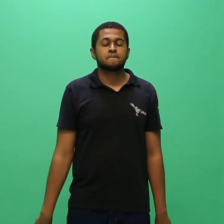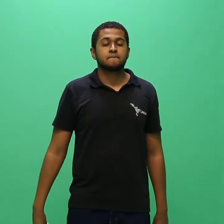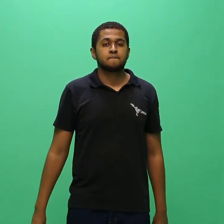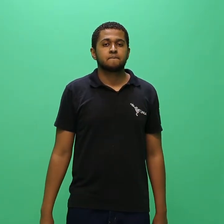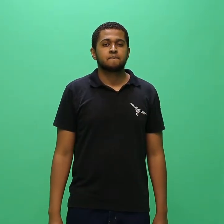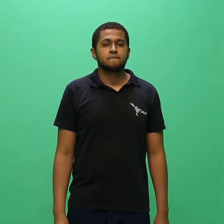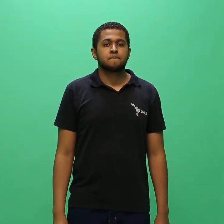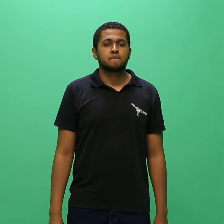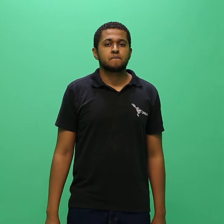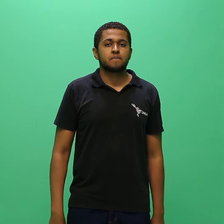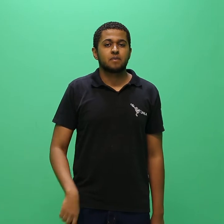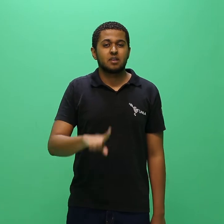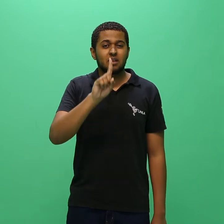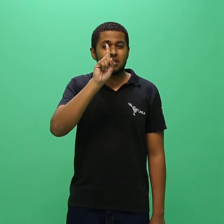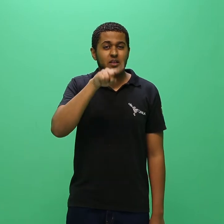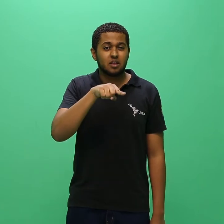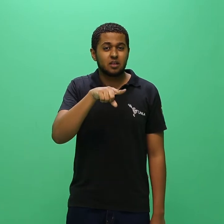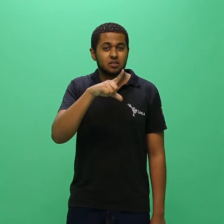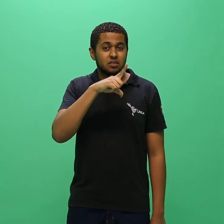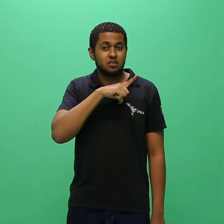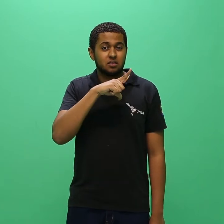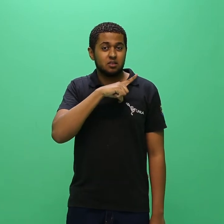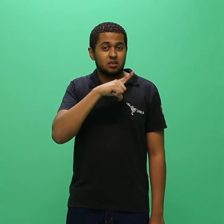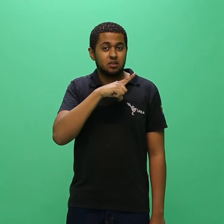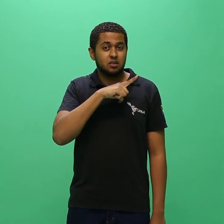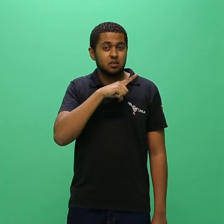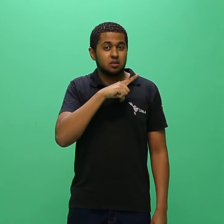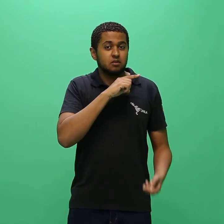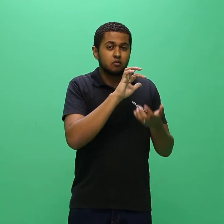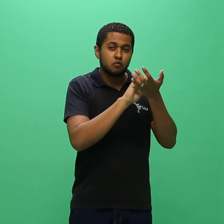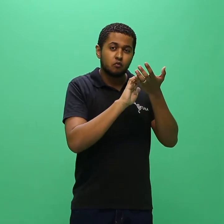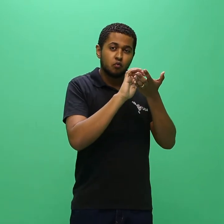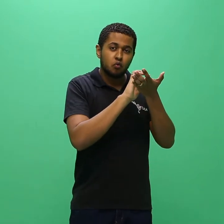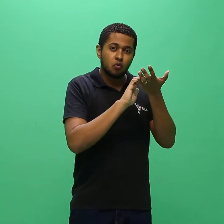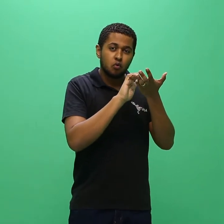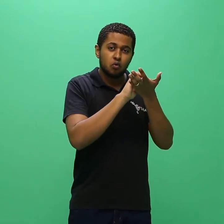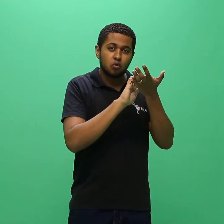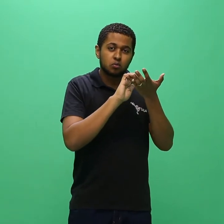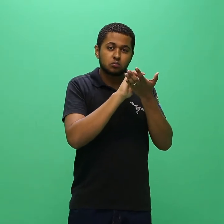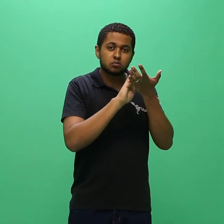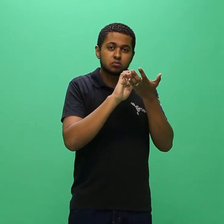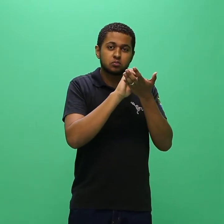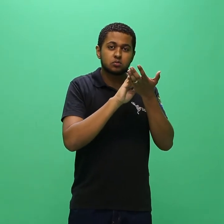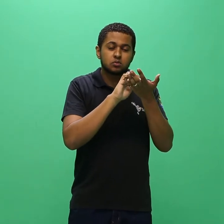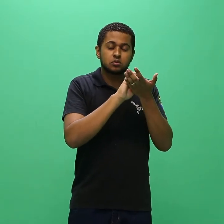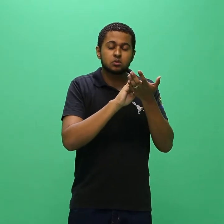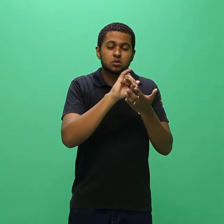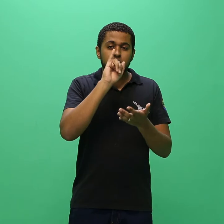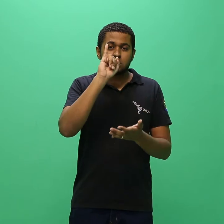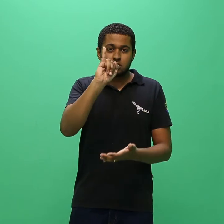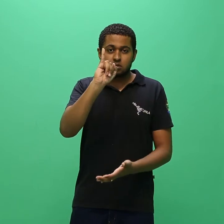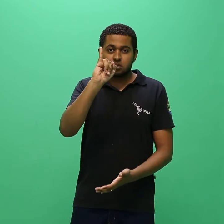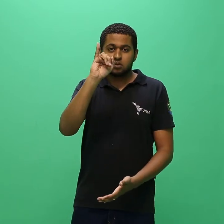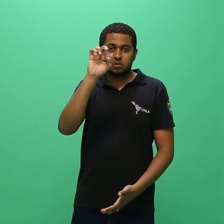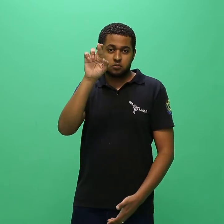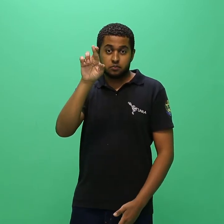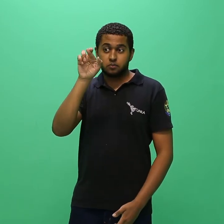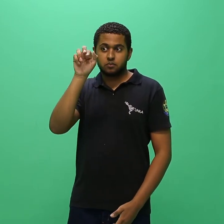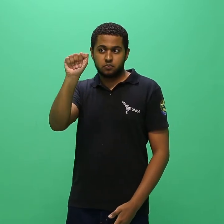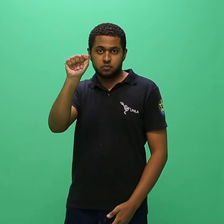o conceito e fórmula do Índice de Rendimento Acadêmico, IRA, dispostos no Sistema Integrado de Gestão de